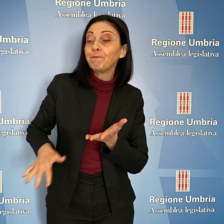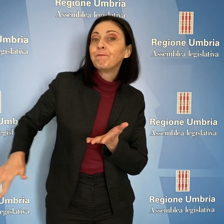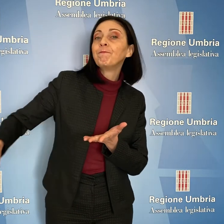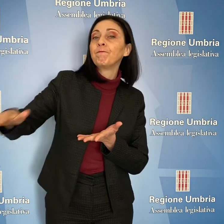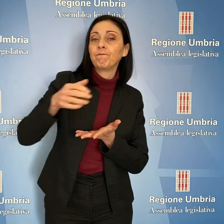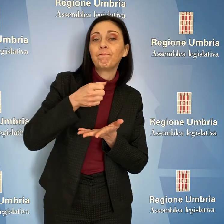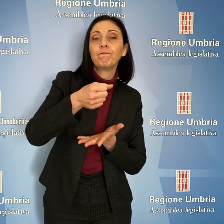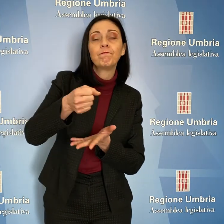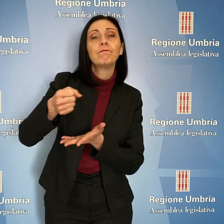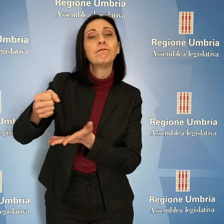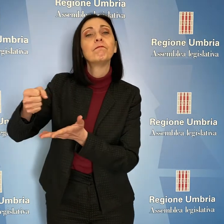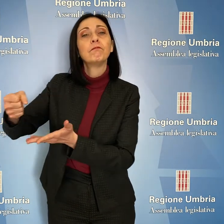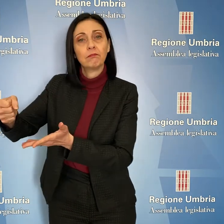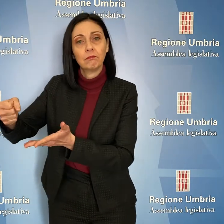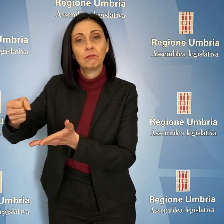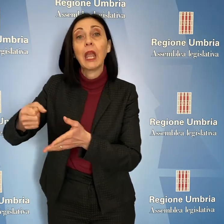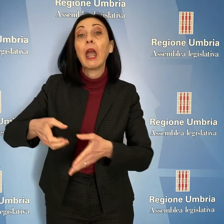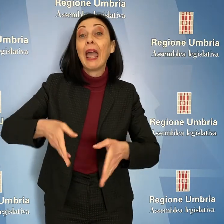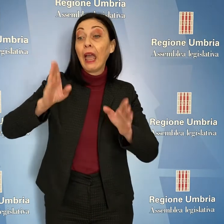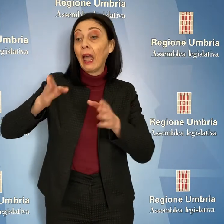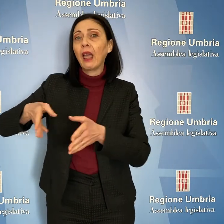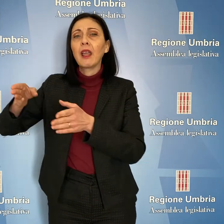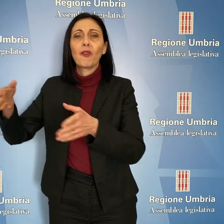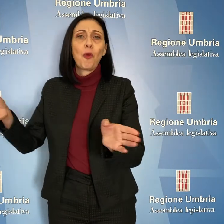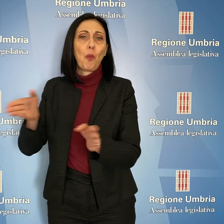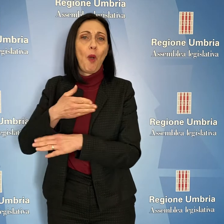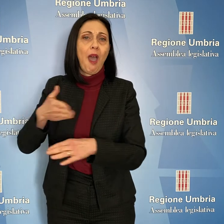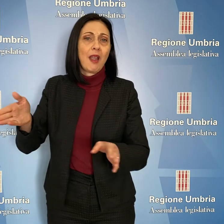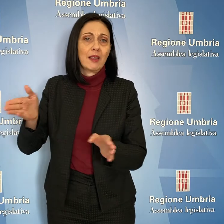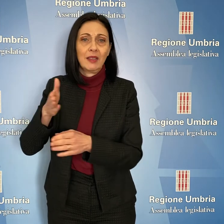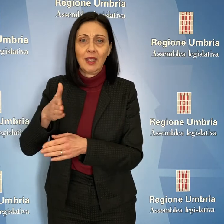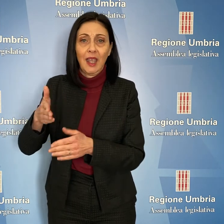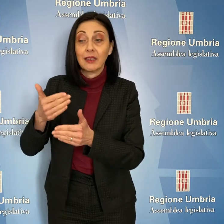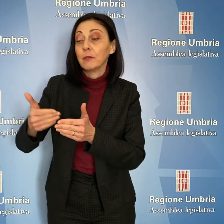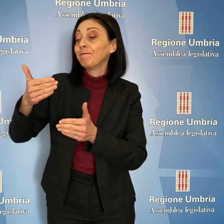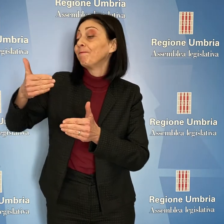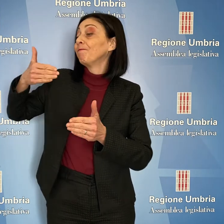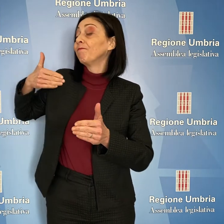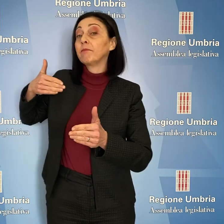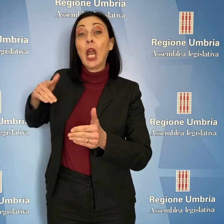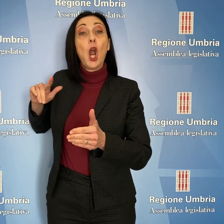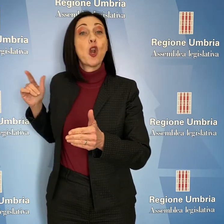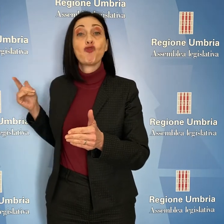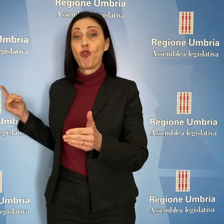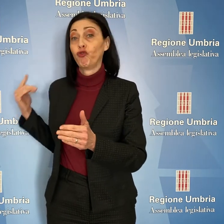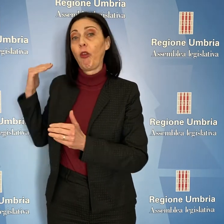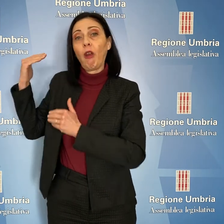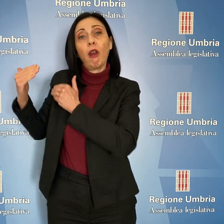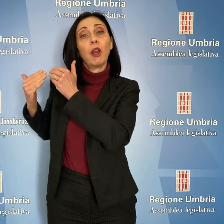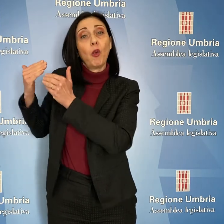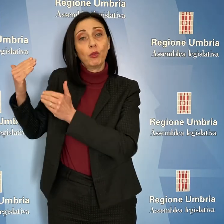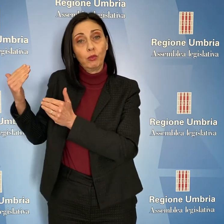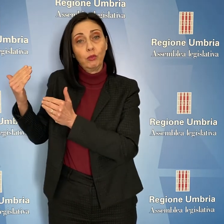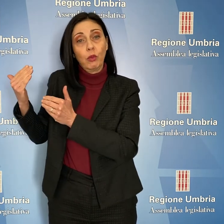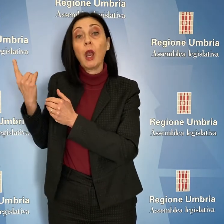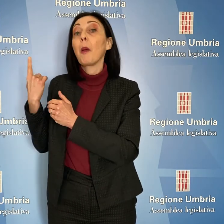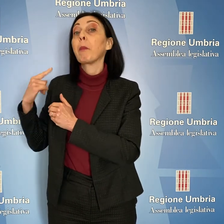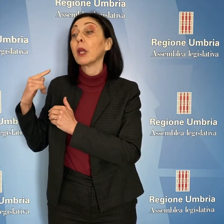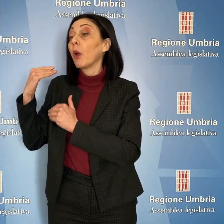comprendendo tutte le tipologie di fabbricati, ad oggi non considerate nella ricostruzione e quindi rimasti